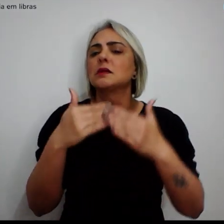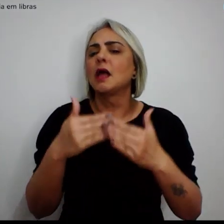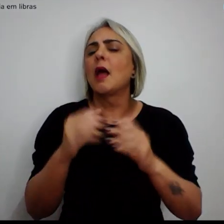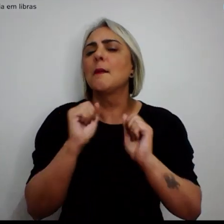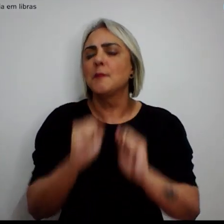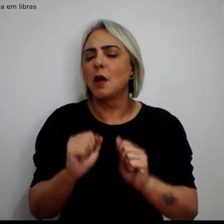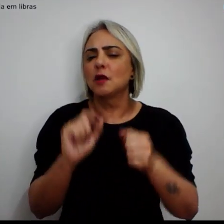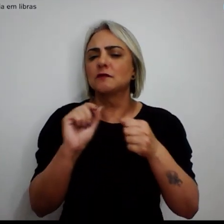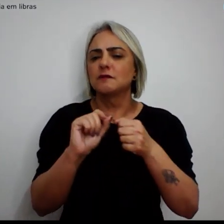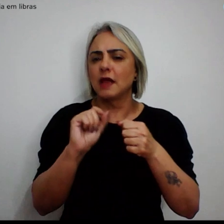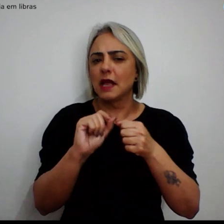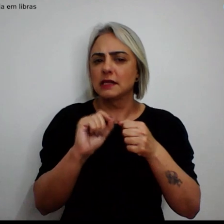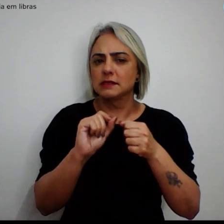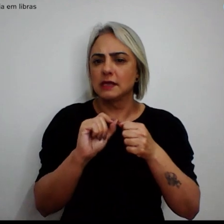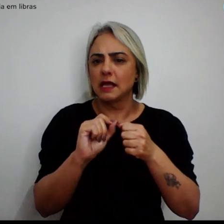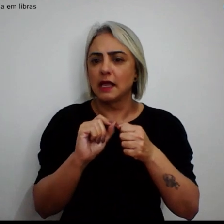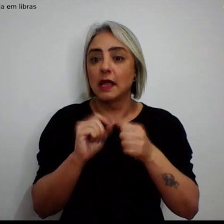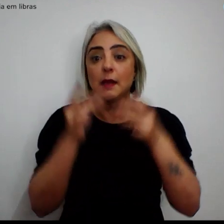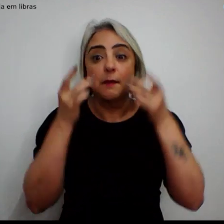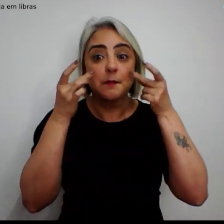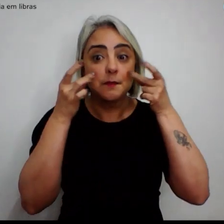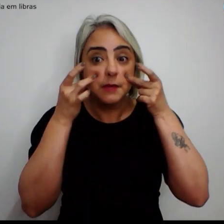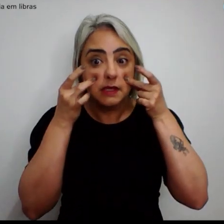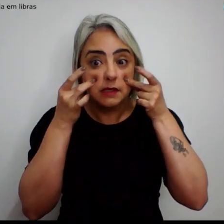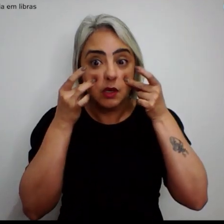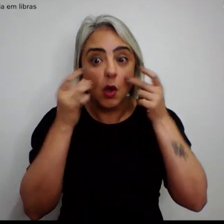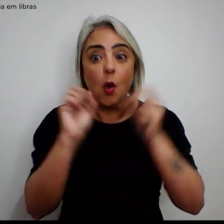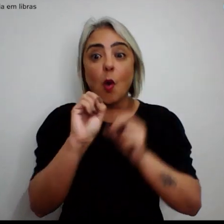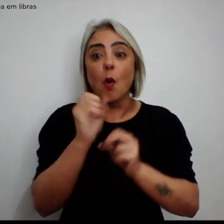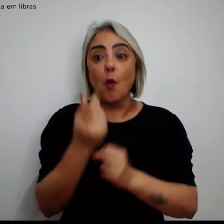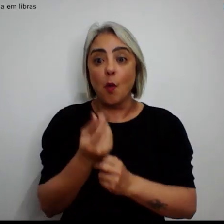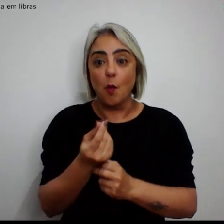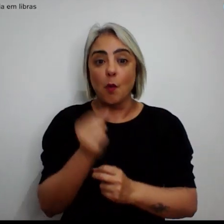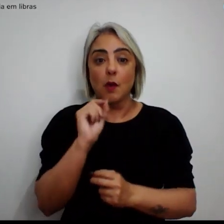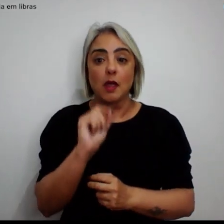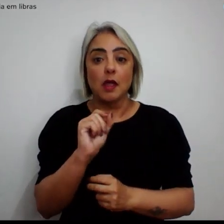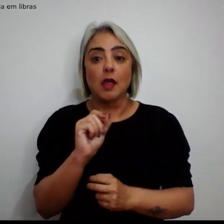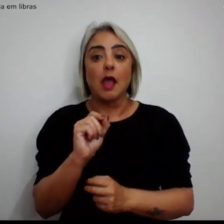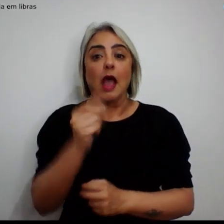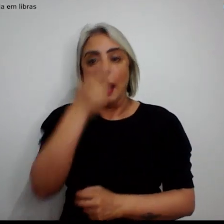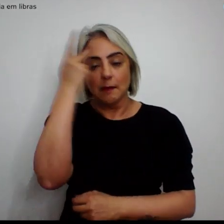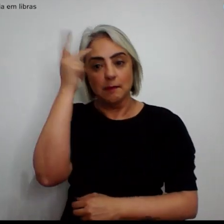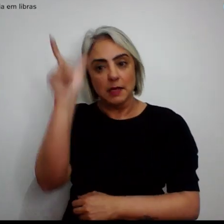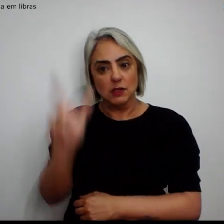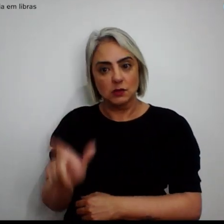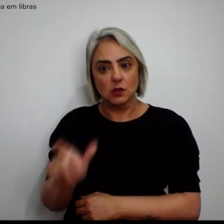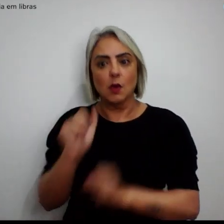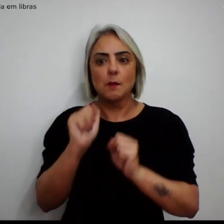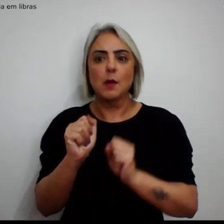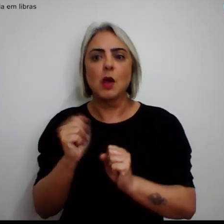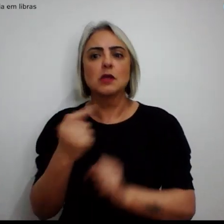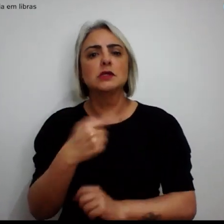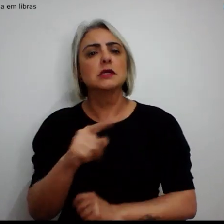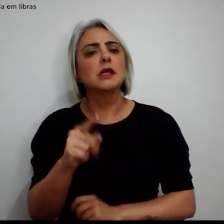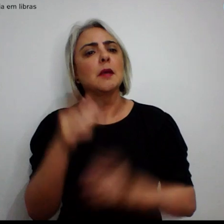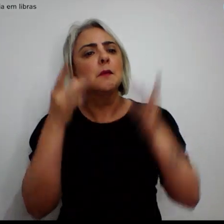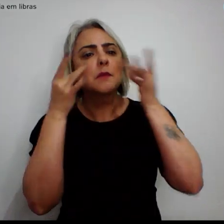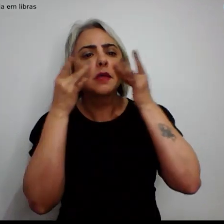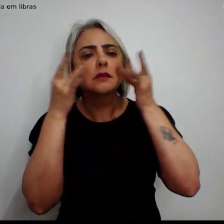realizado de forma presencial, ou seja, o beneficiário pode ir pessoalmente a